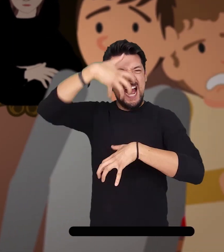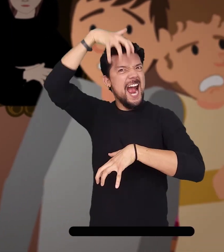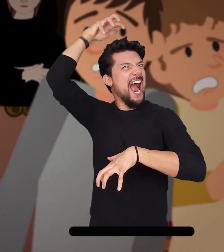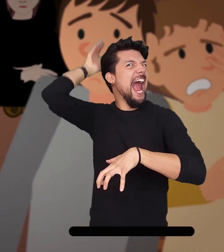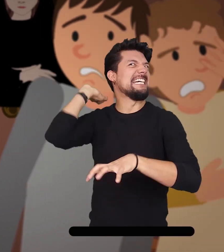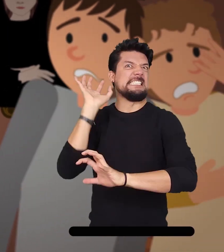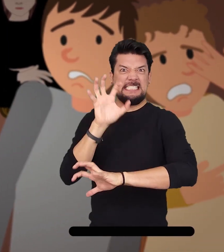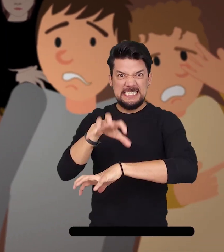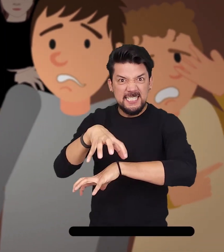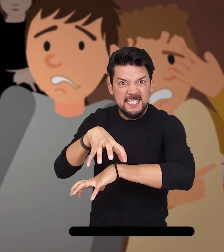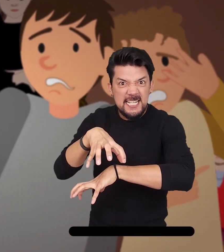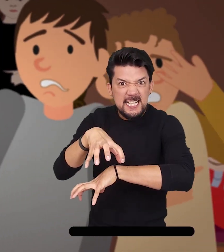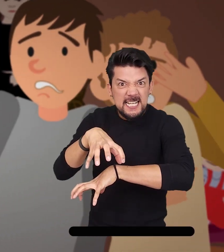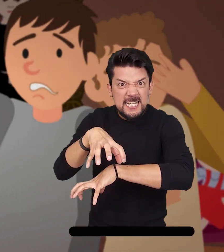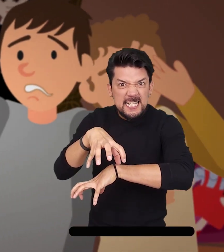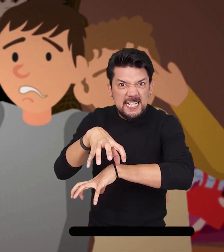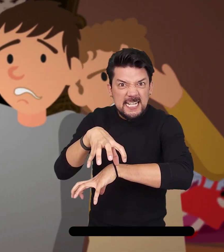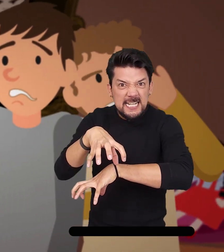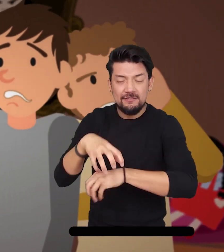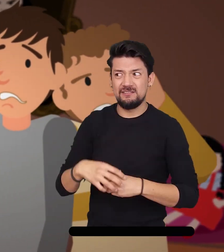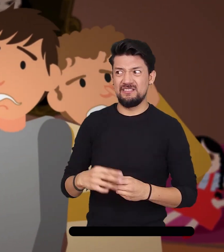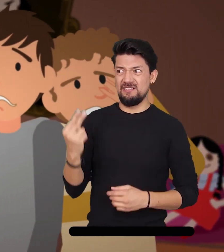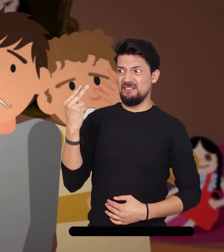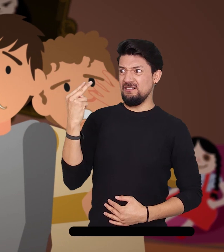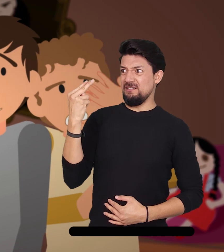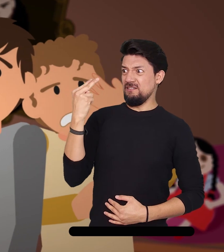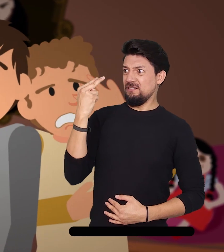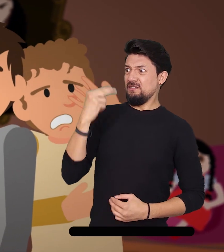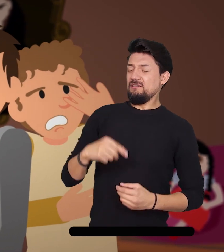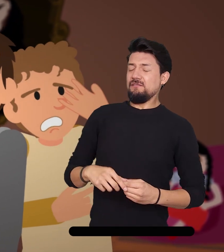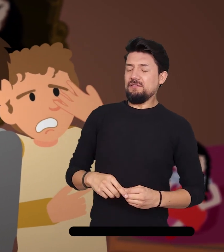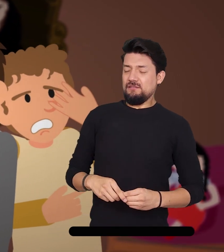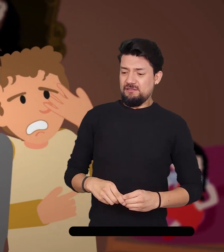La figura era un león que parecía que los miraba fijamente.